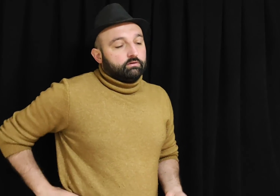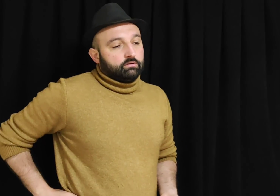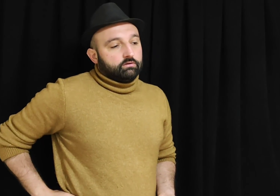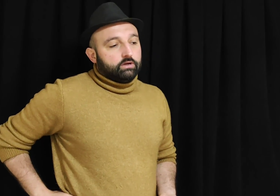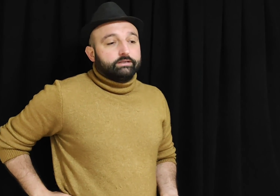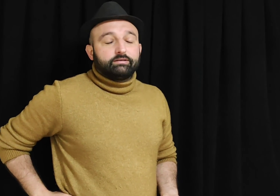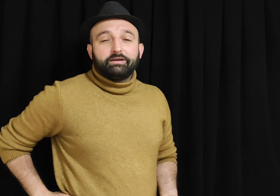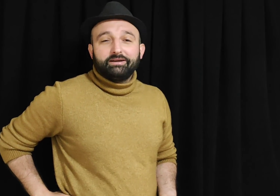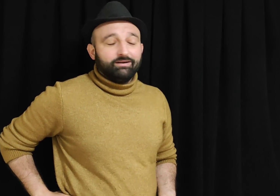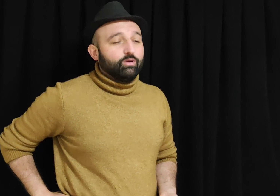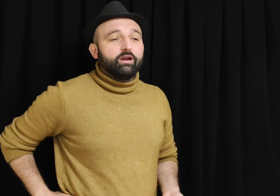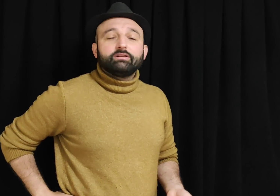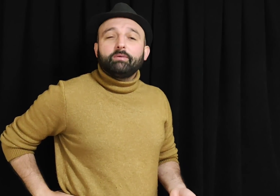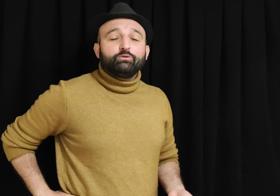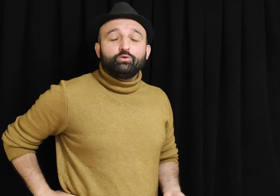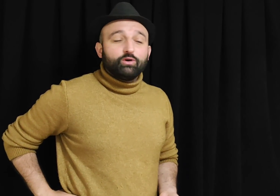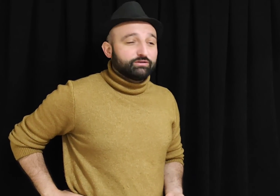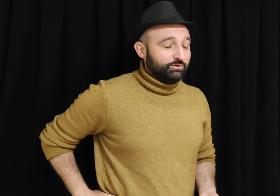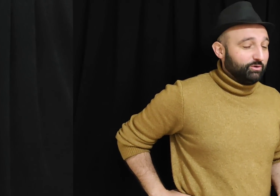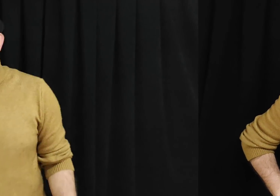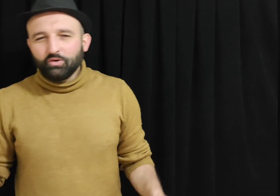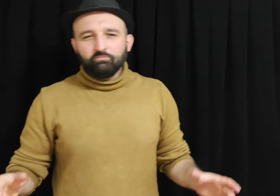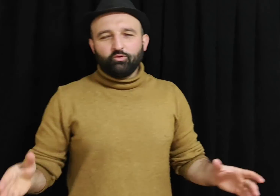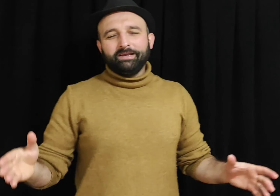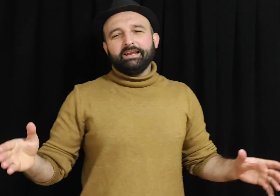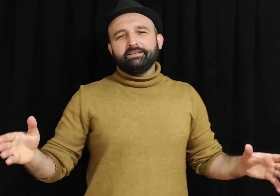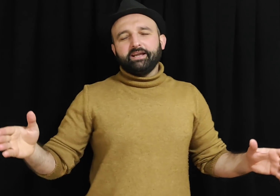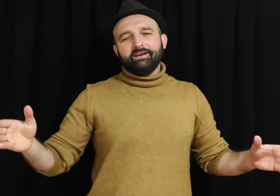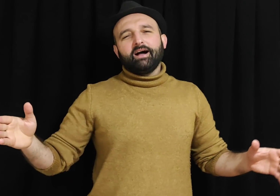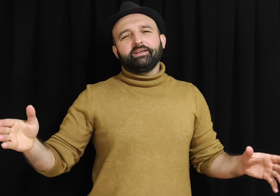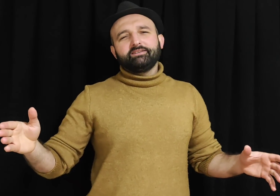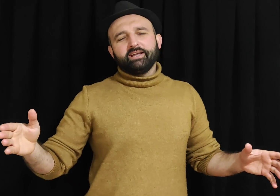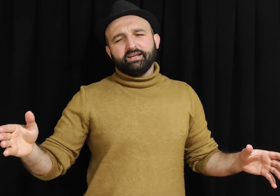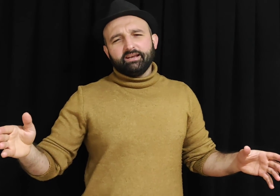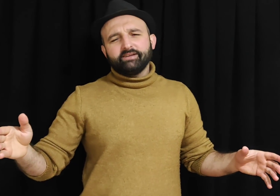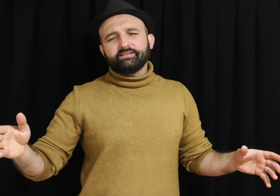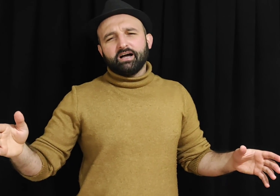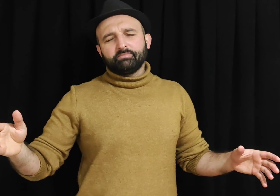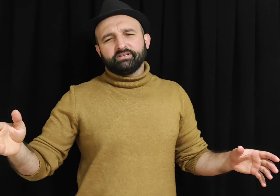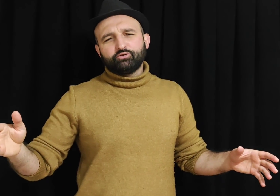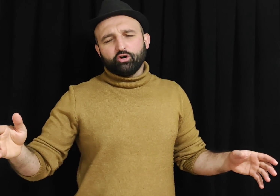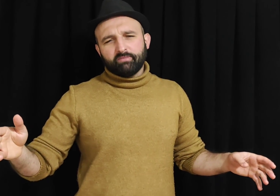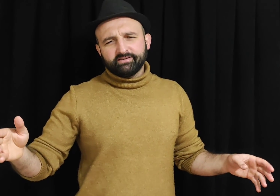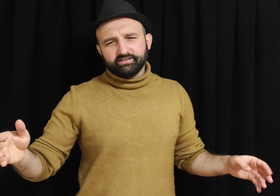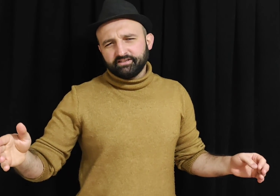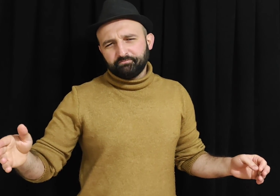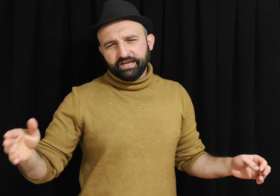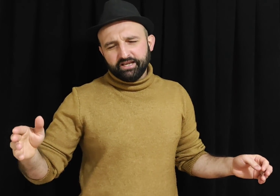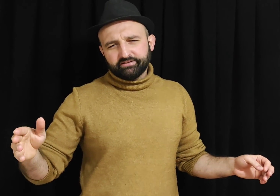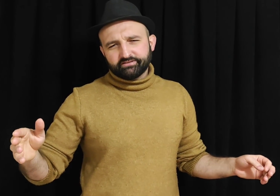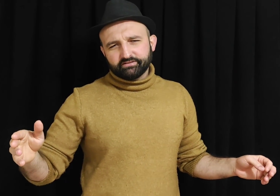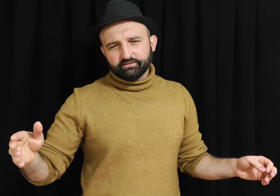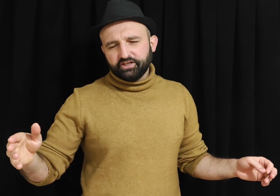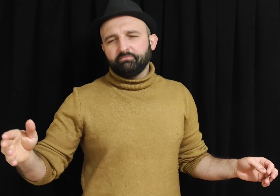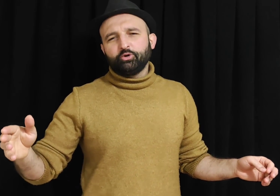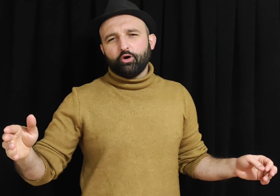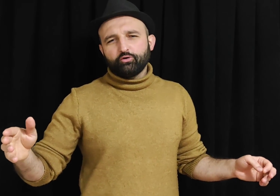Evet. Ulan adam her türlü kazanıyor. Bu millet enayi değil, hesabı sormasını bilir. Kim diyor?